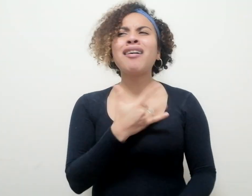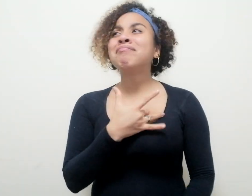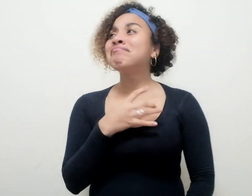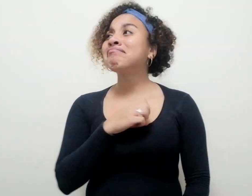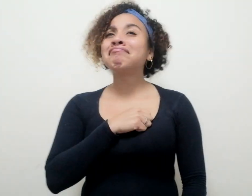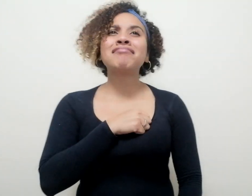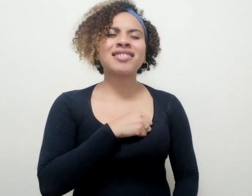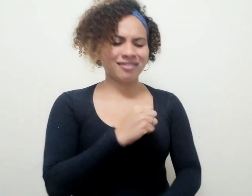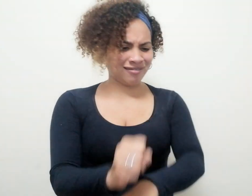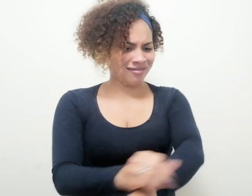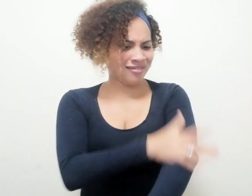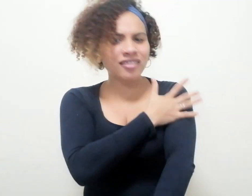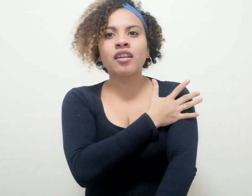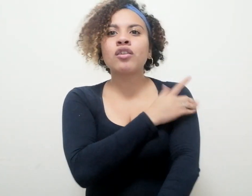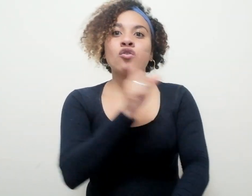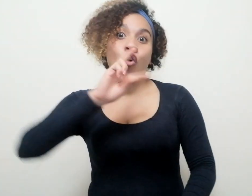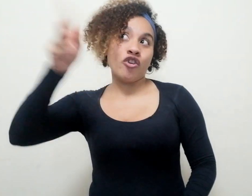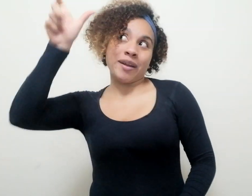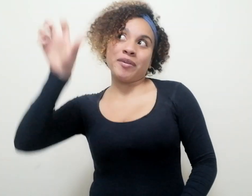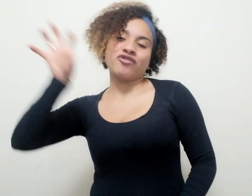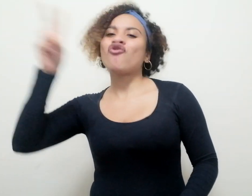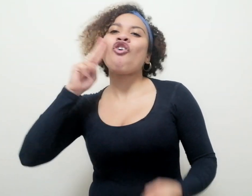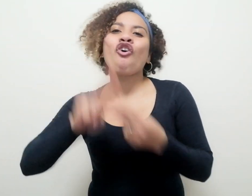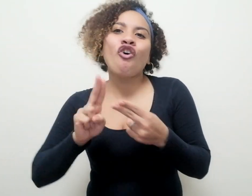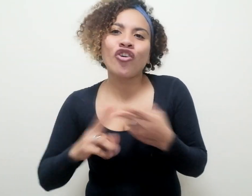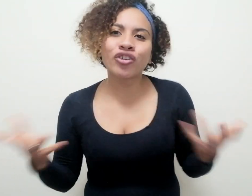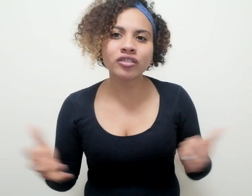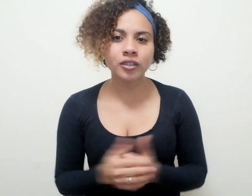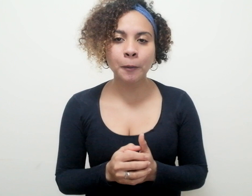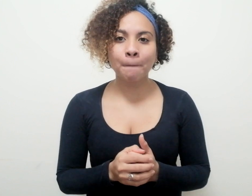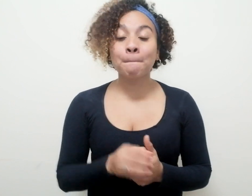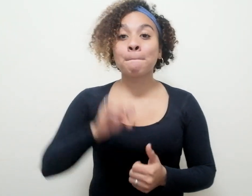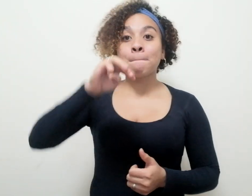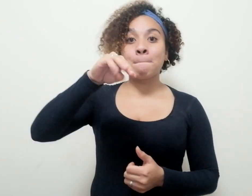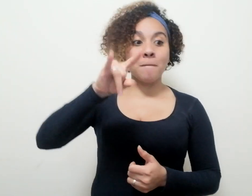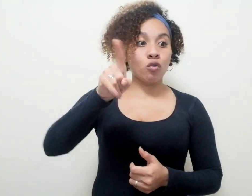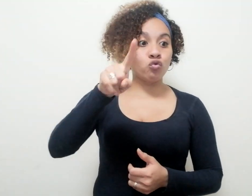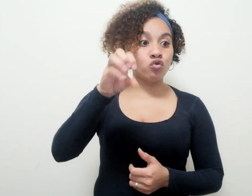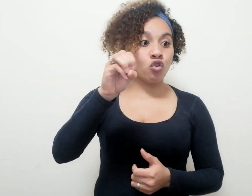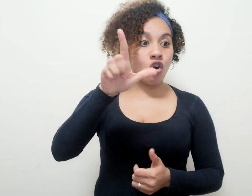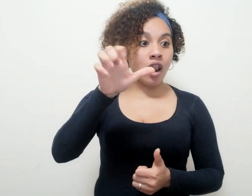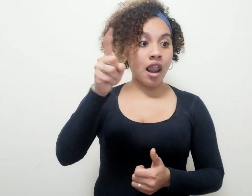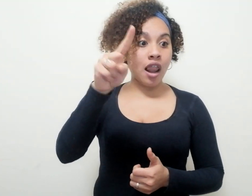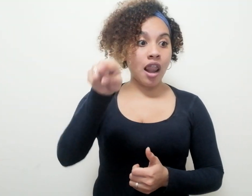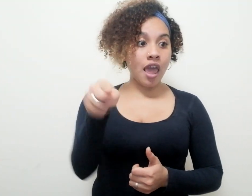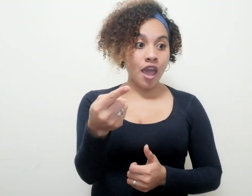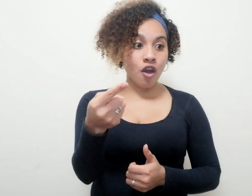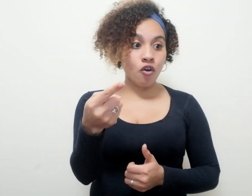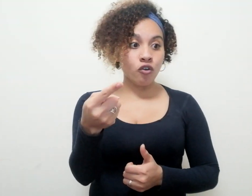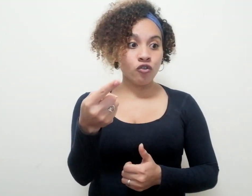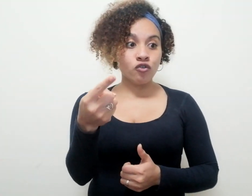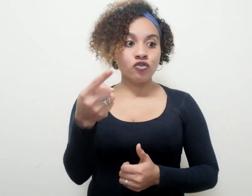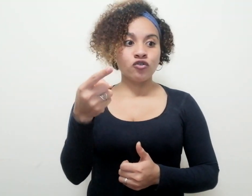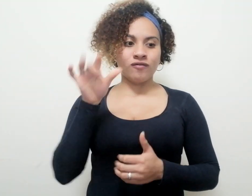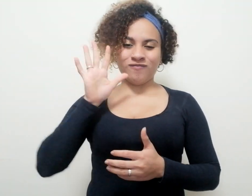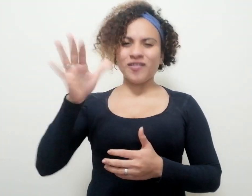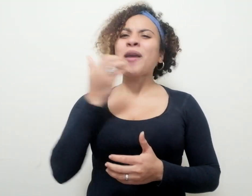sensibilidad de un extranjero. Los mausoleos de próceres como Santander,